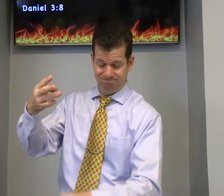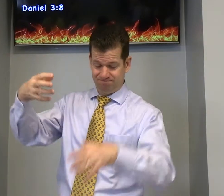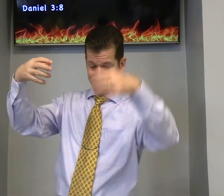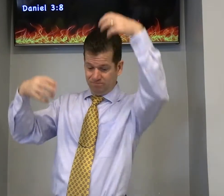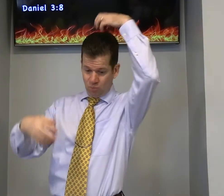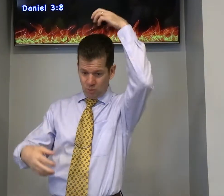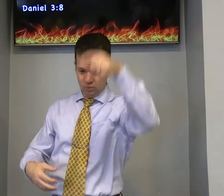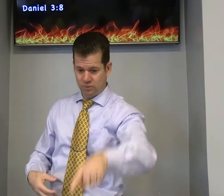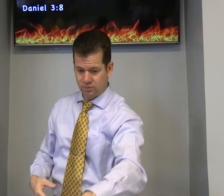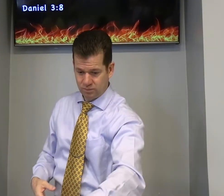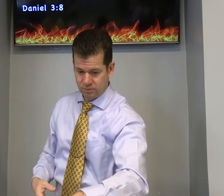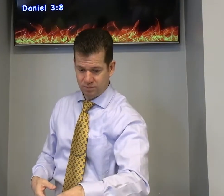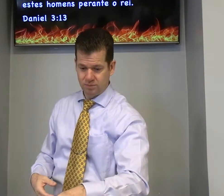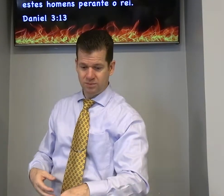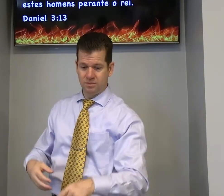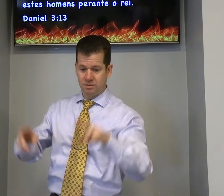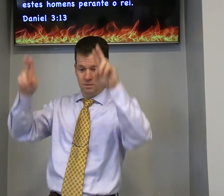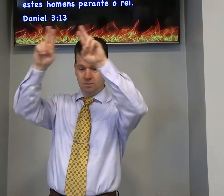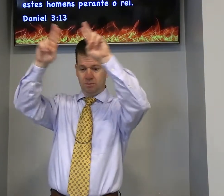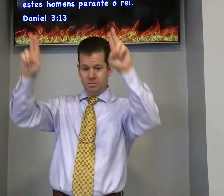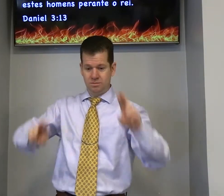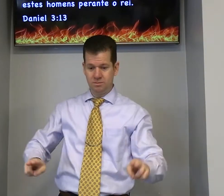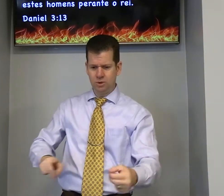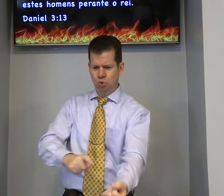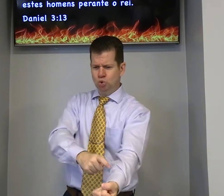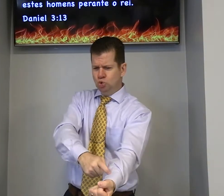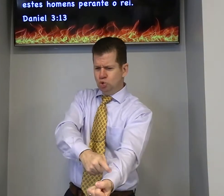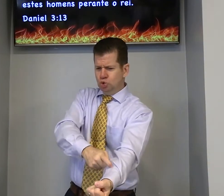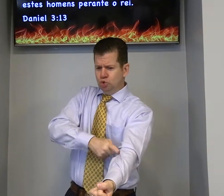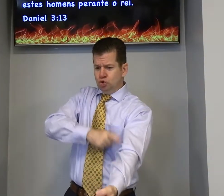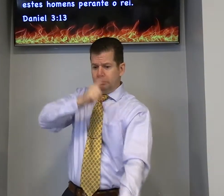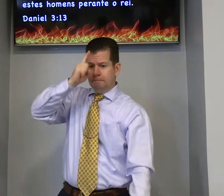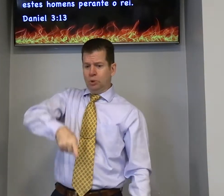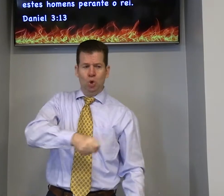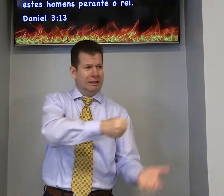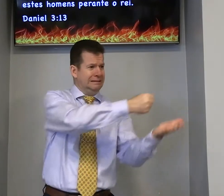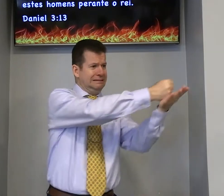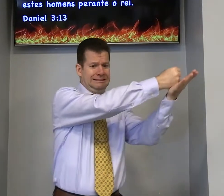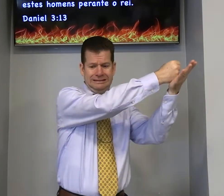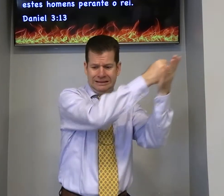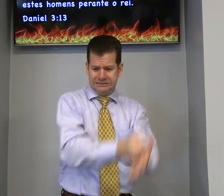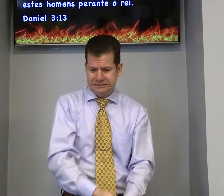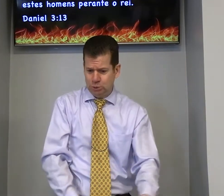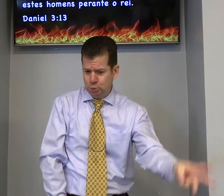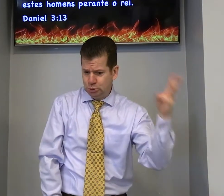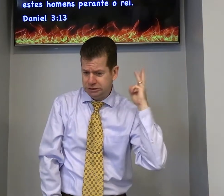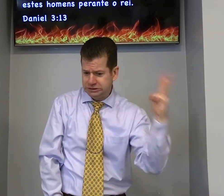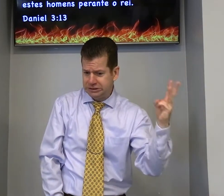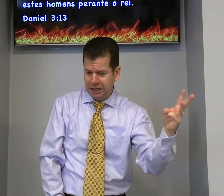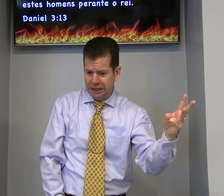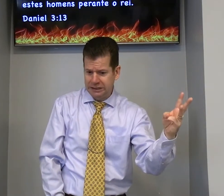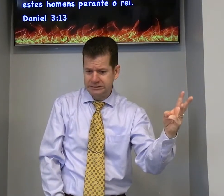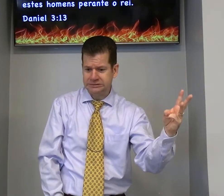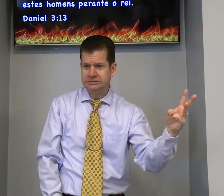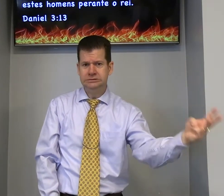versículo 14 13 então Nebucodonosor com ira e furor